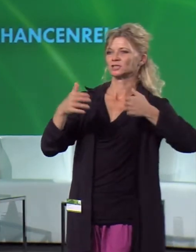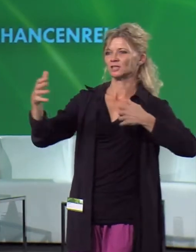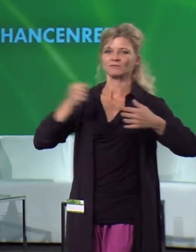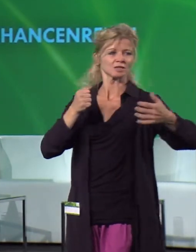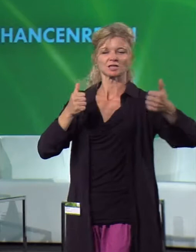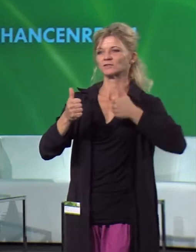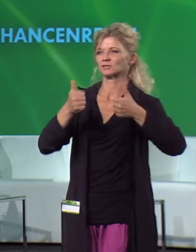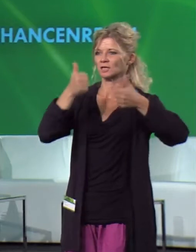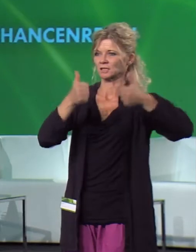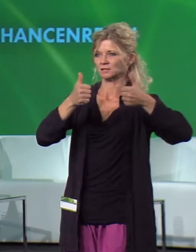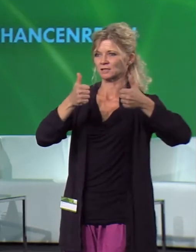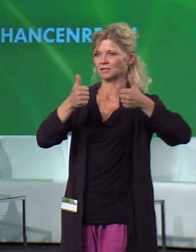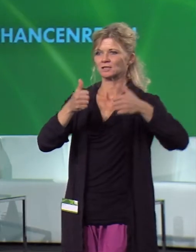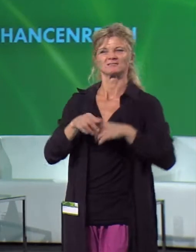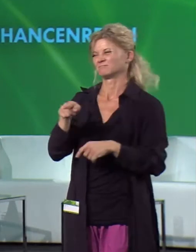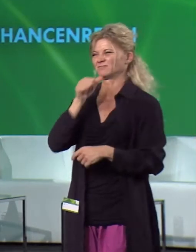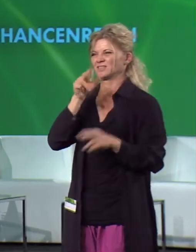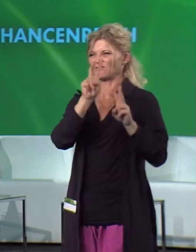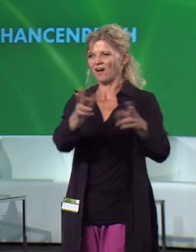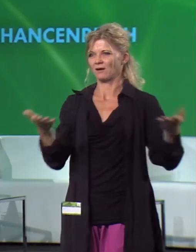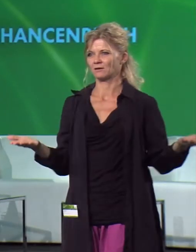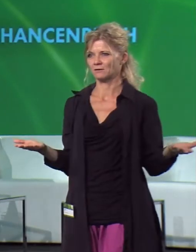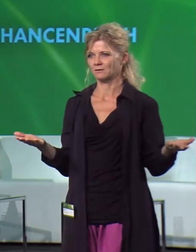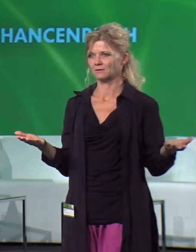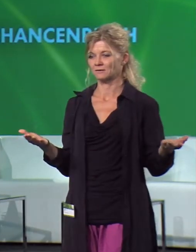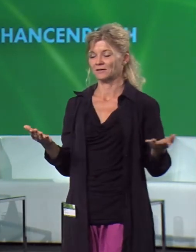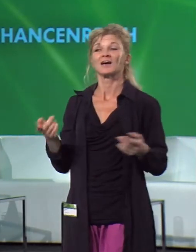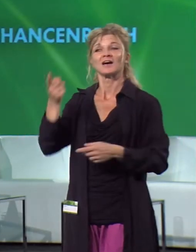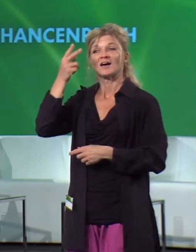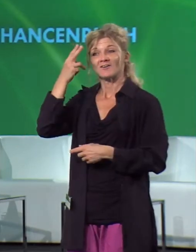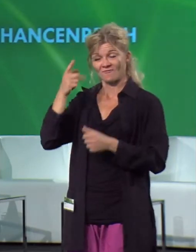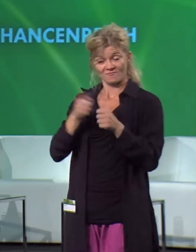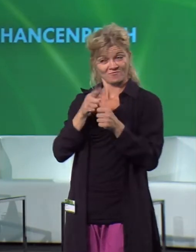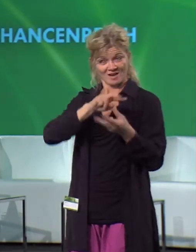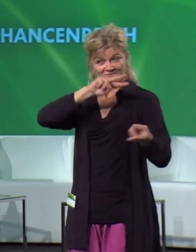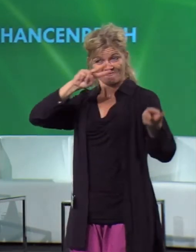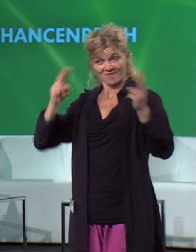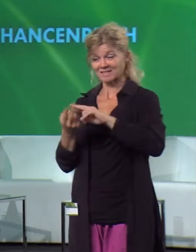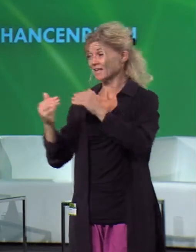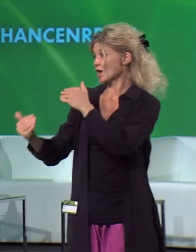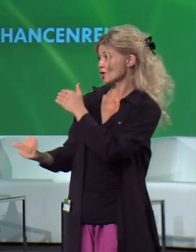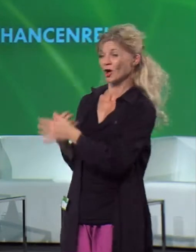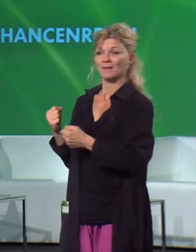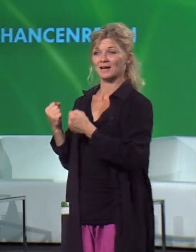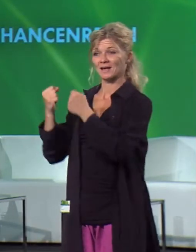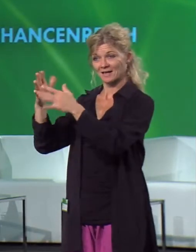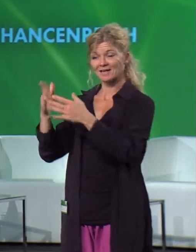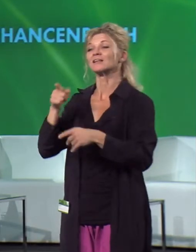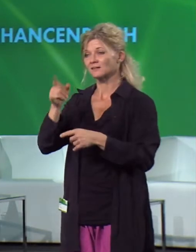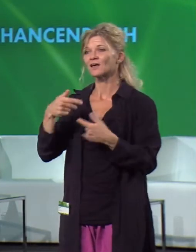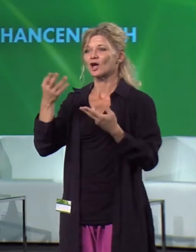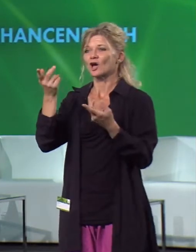Strukturwandel seit Beginn des Industriezeitalters ausgelöst, durch den Wechsel zu erneuerbaren Energien. Und es gibt keinen